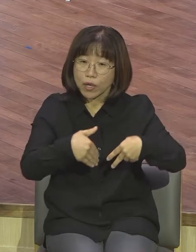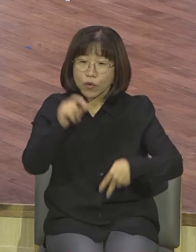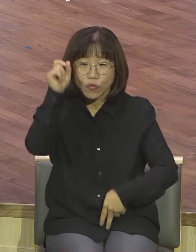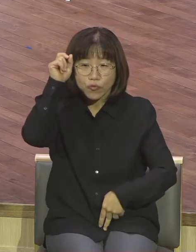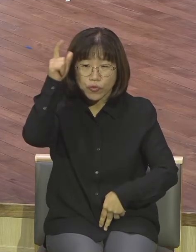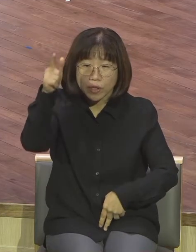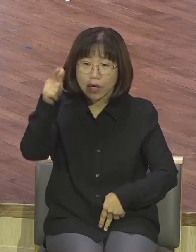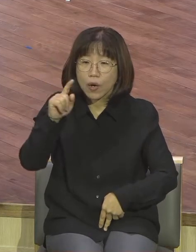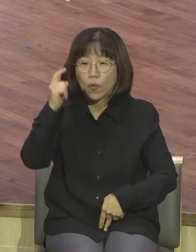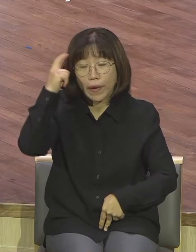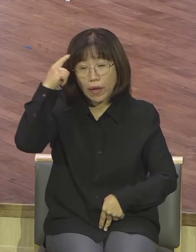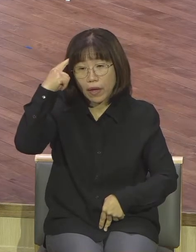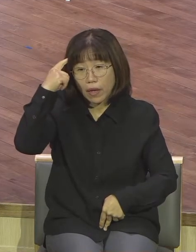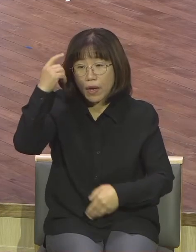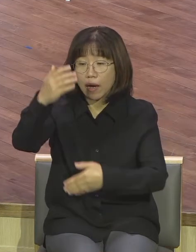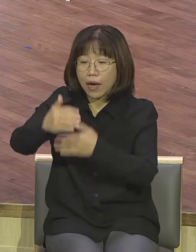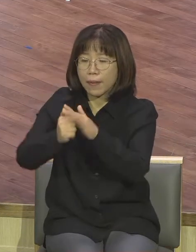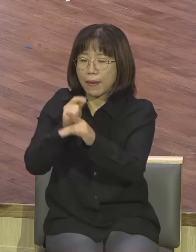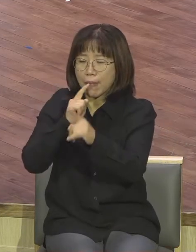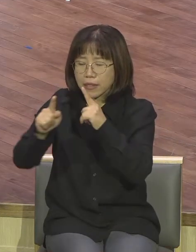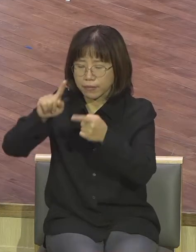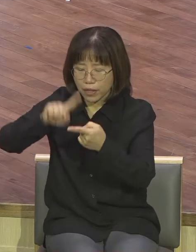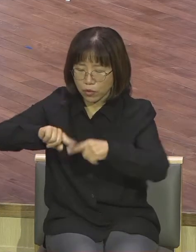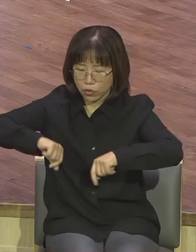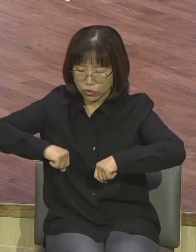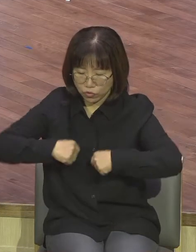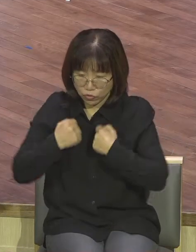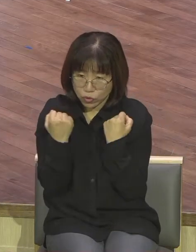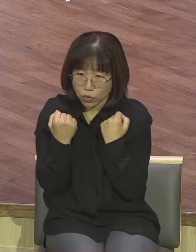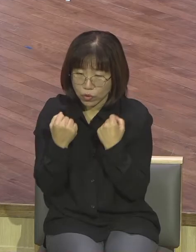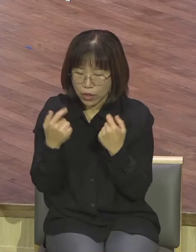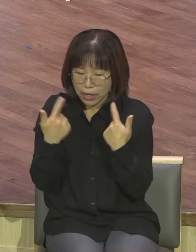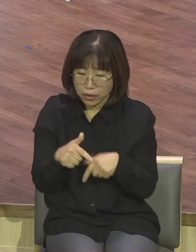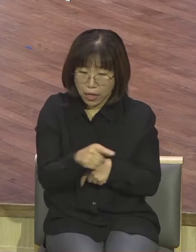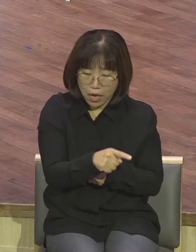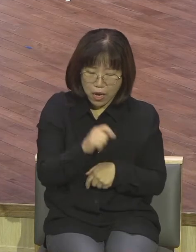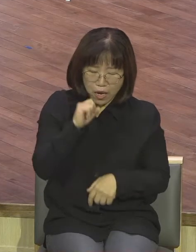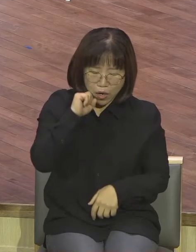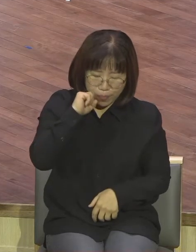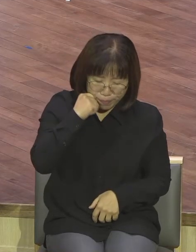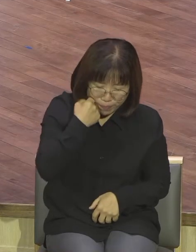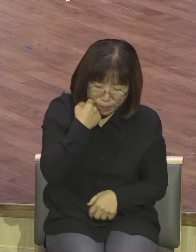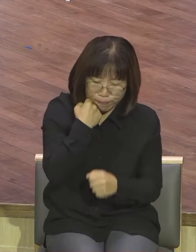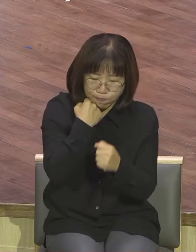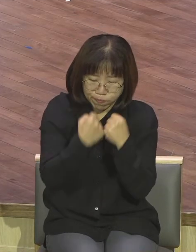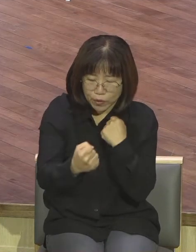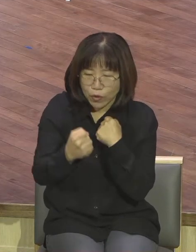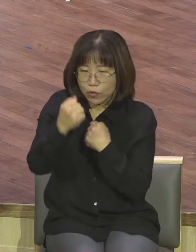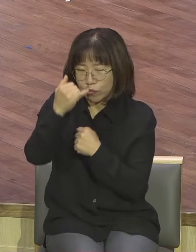하나님의 말씀에 어떤 상황에서도 절대 순종했다는 것입니다